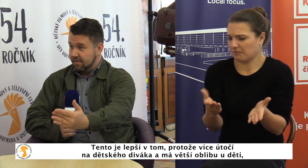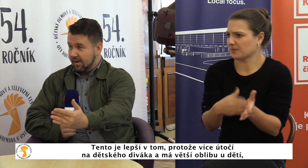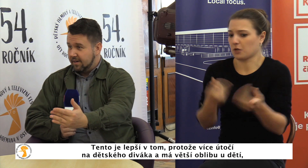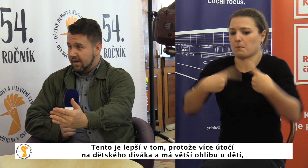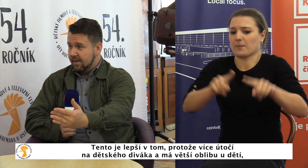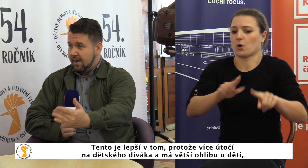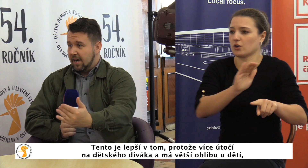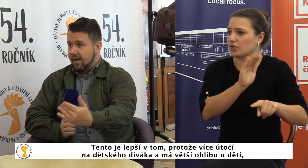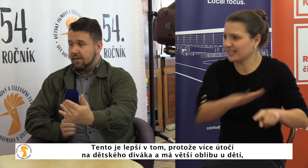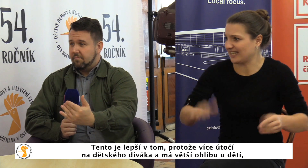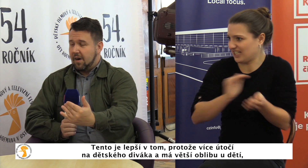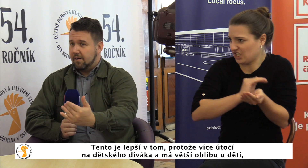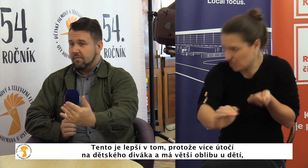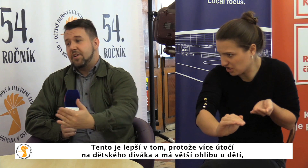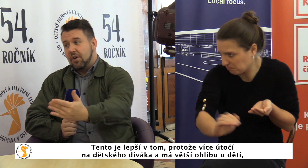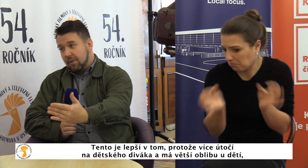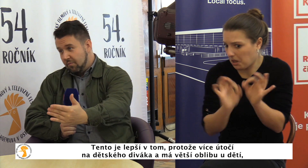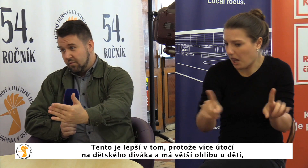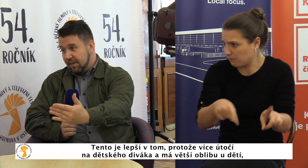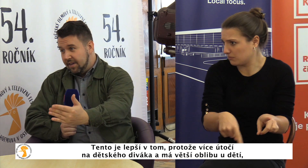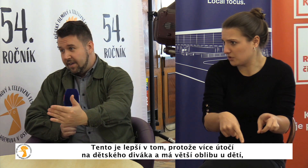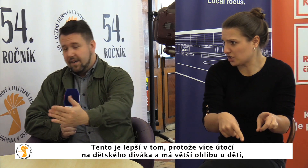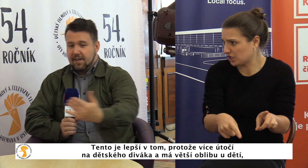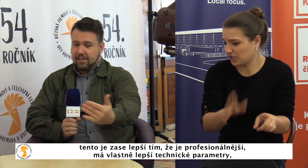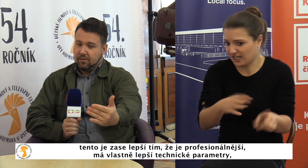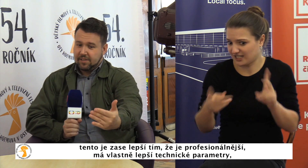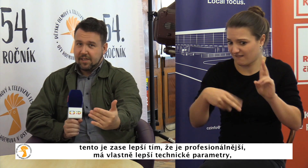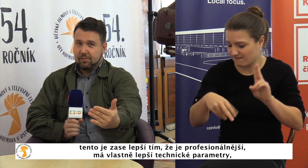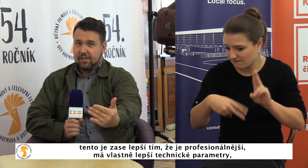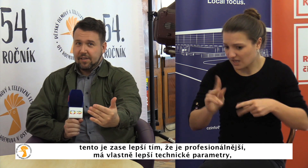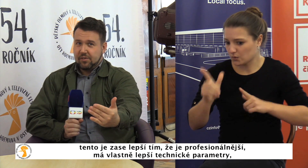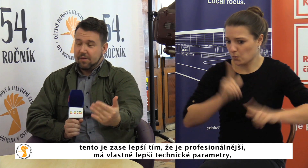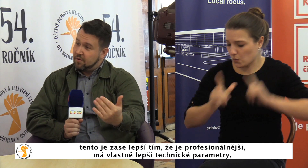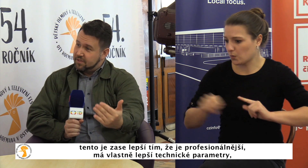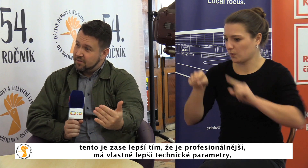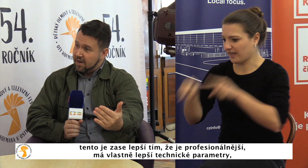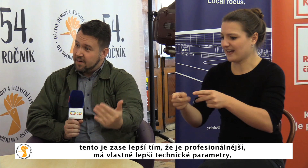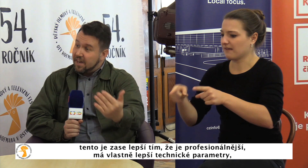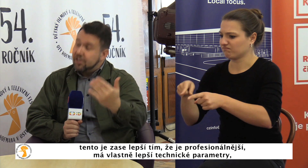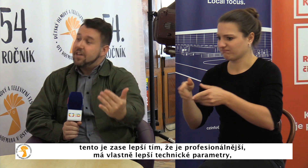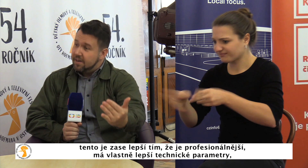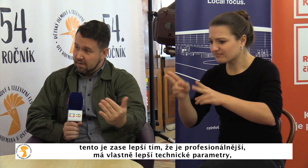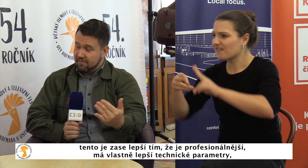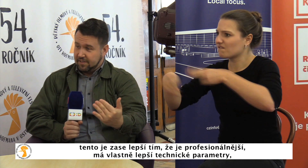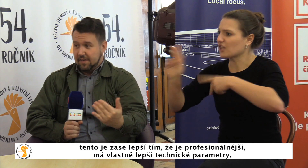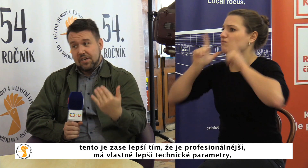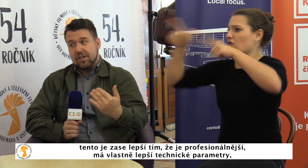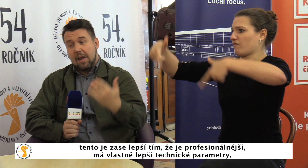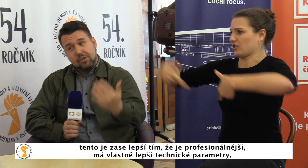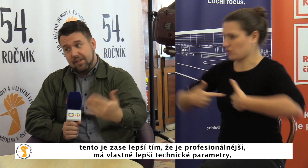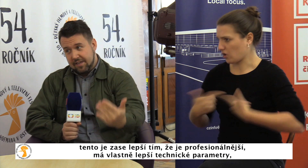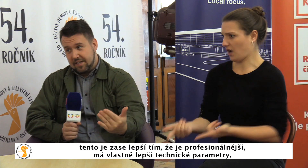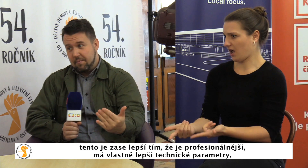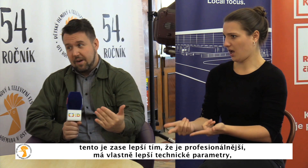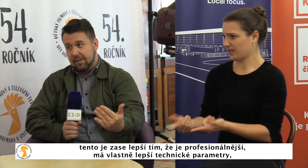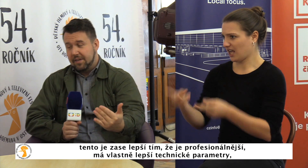na dětského diváka a má větší oblibu u dětí. Tento je zase lepší tím, že je profesionálnější, mám vlastně větší,